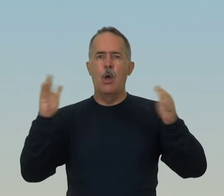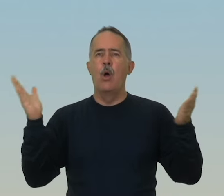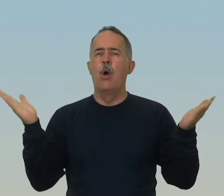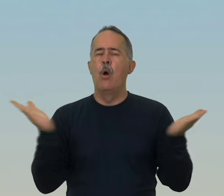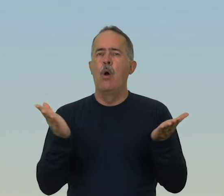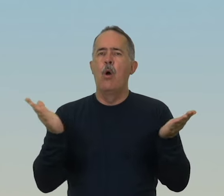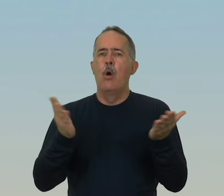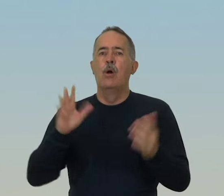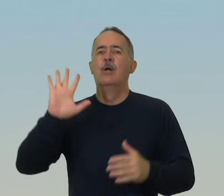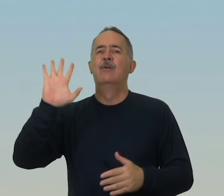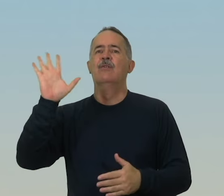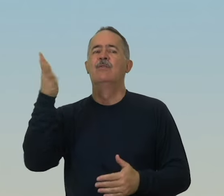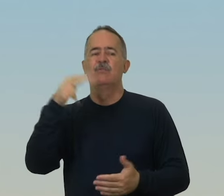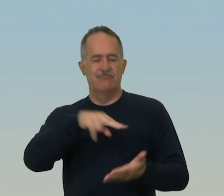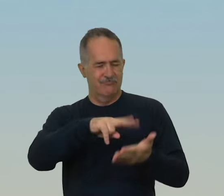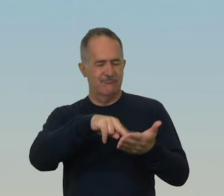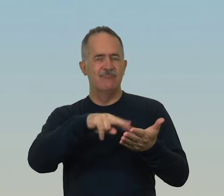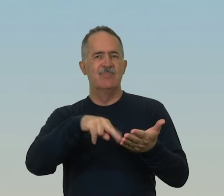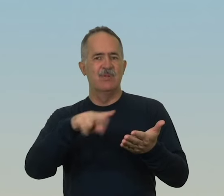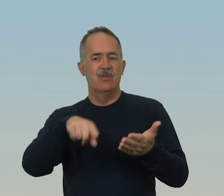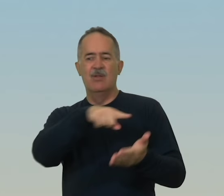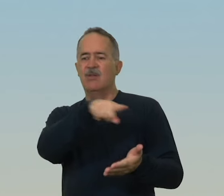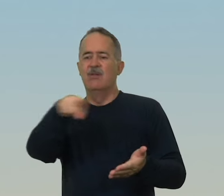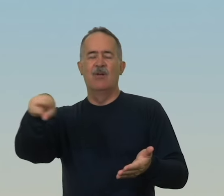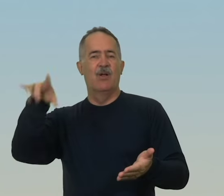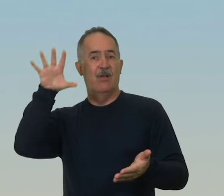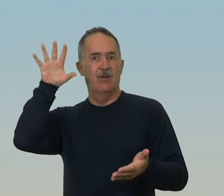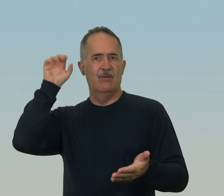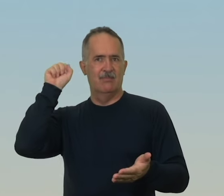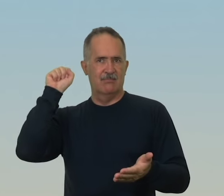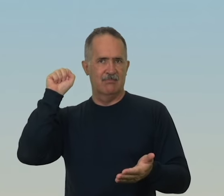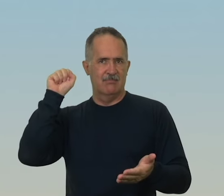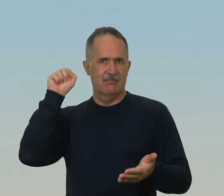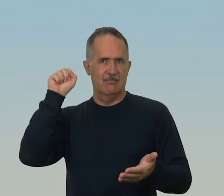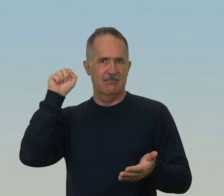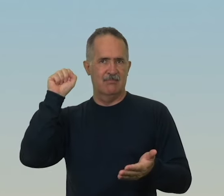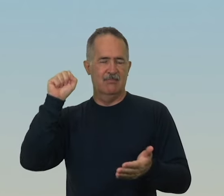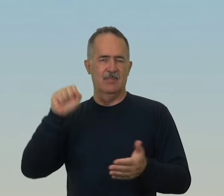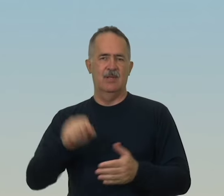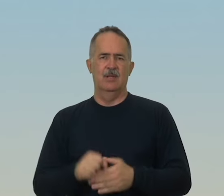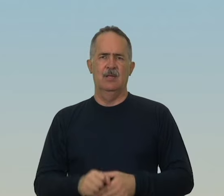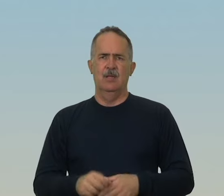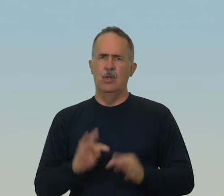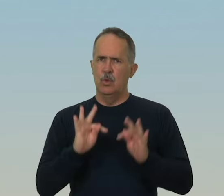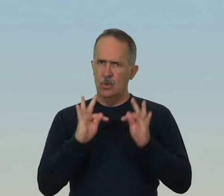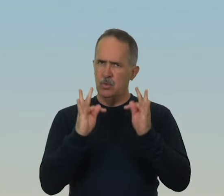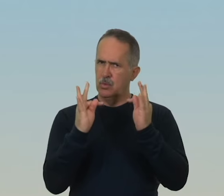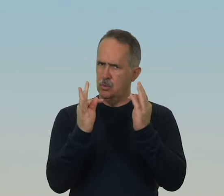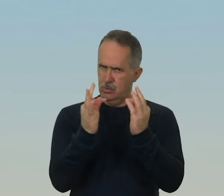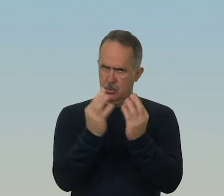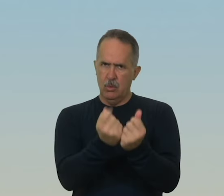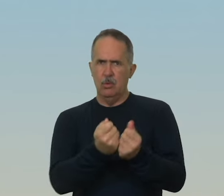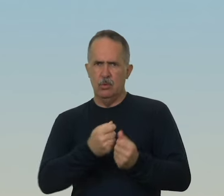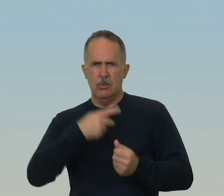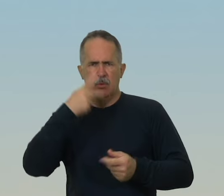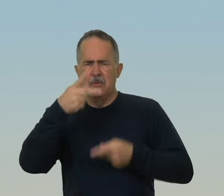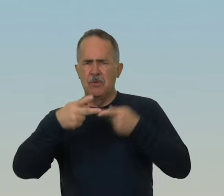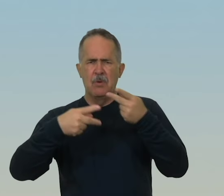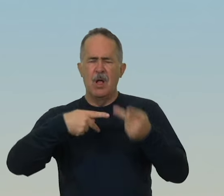cumpriu esta passagem da escritura que acabastes de ouvir. Todos davam testemunha a